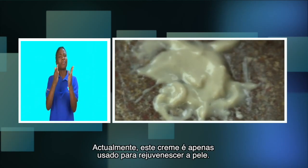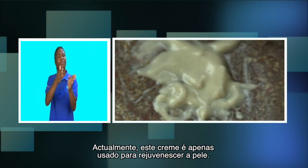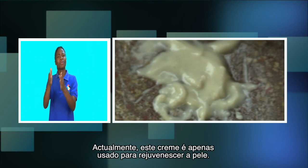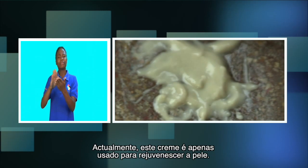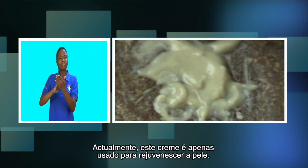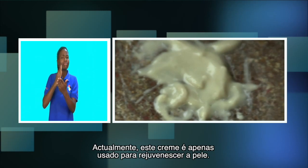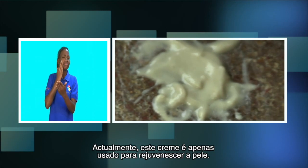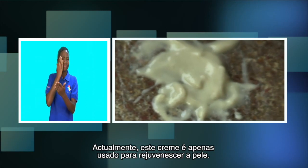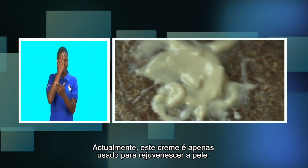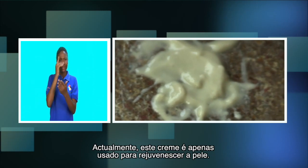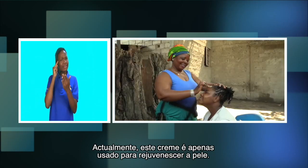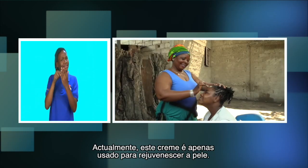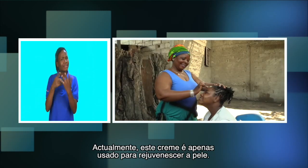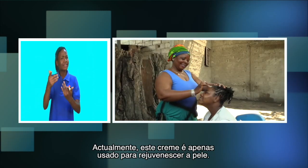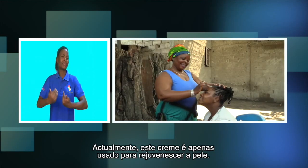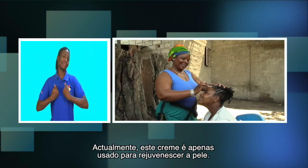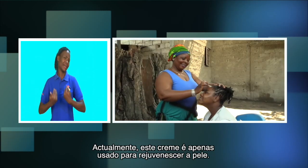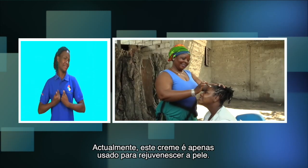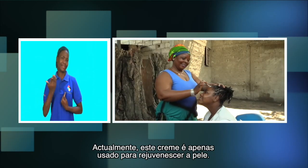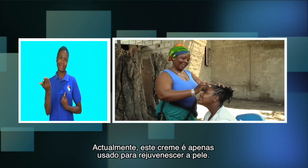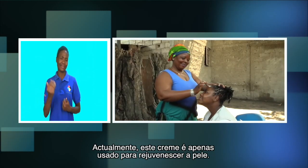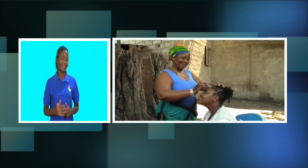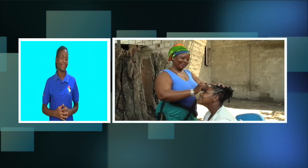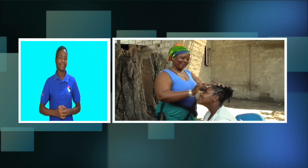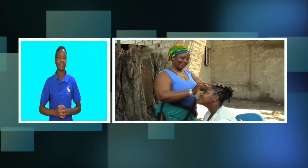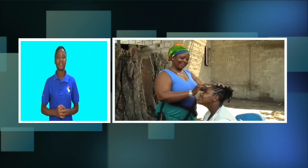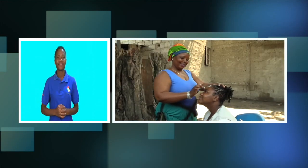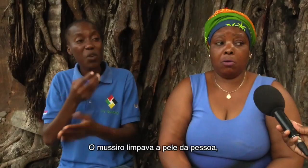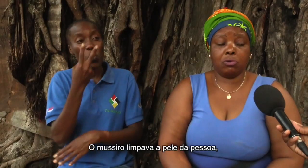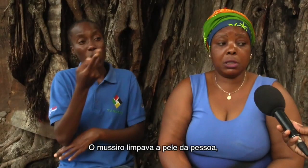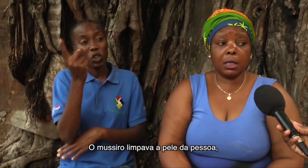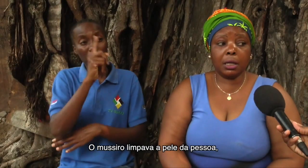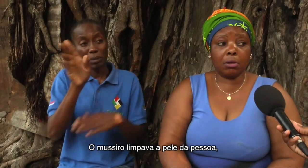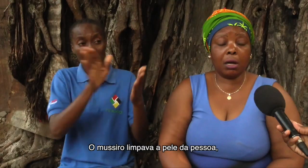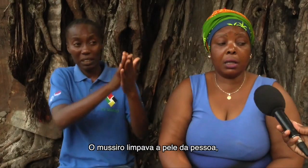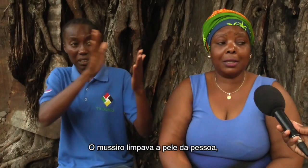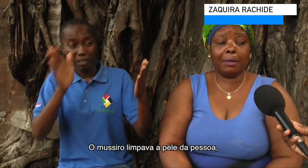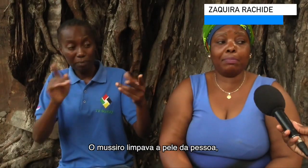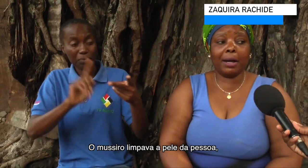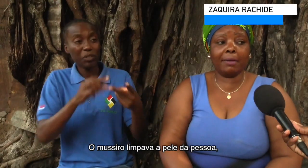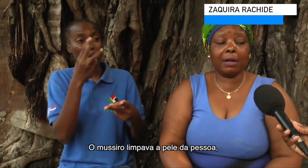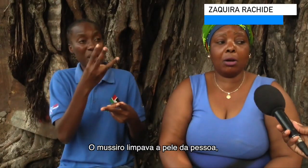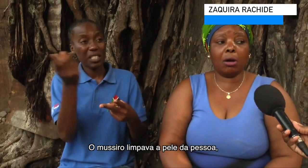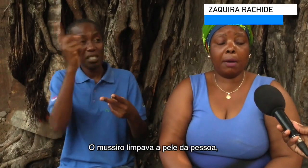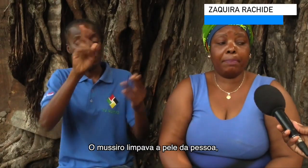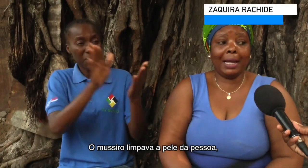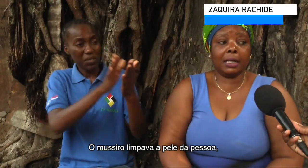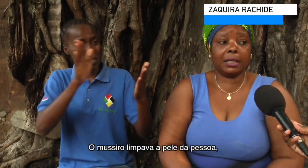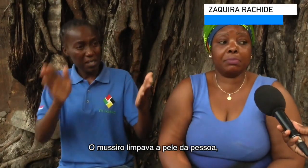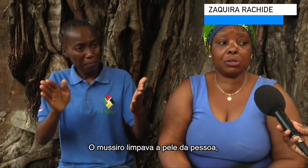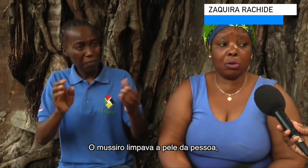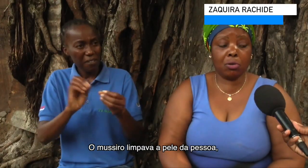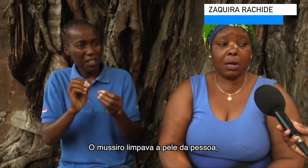creme é apenas usado para rejuvenescer a pele. O Muciro limpava a